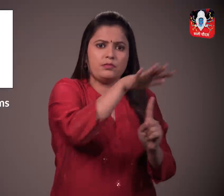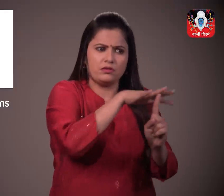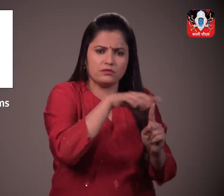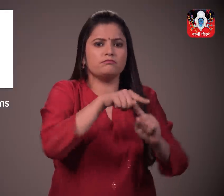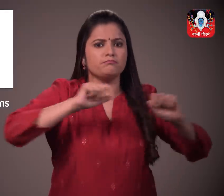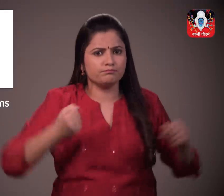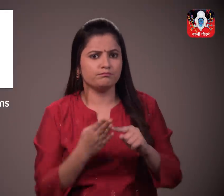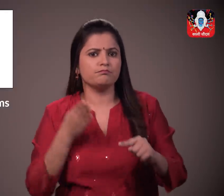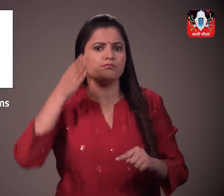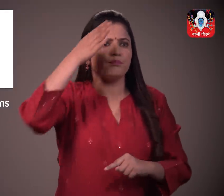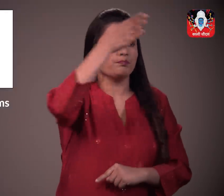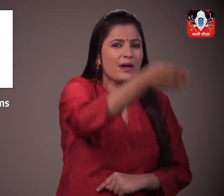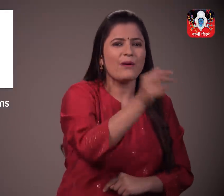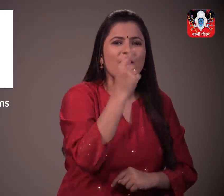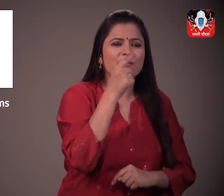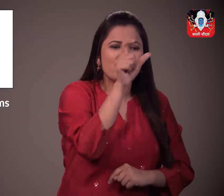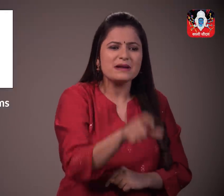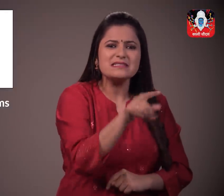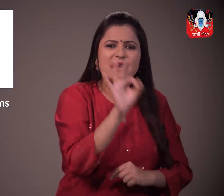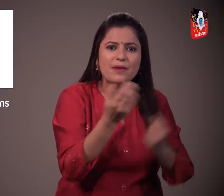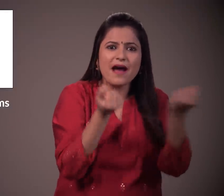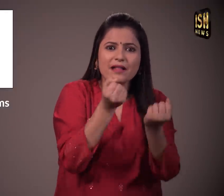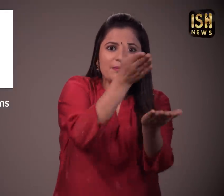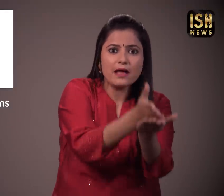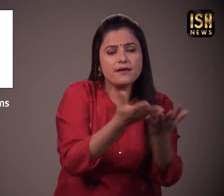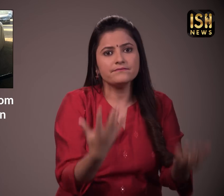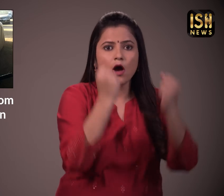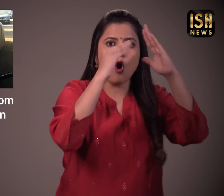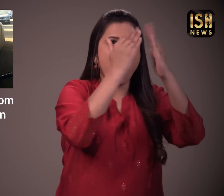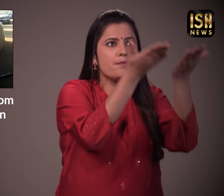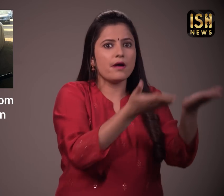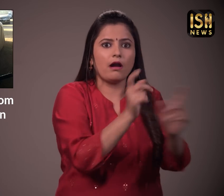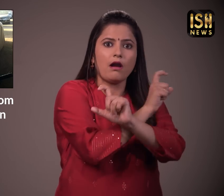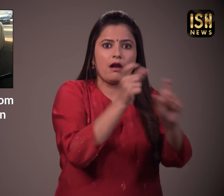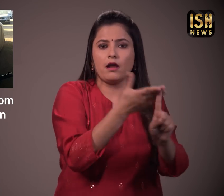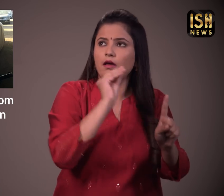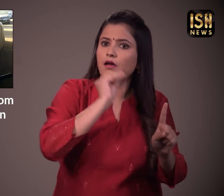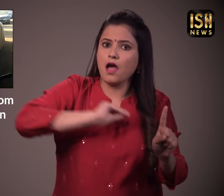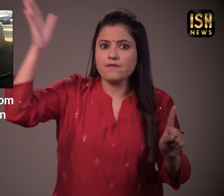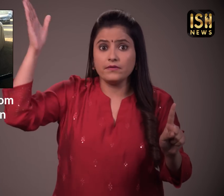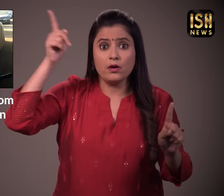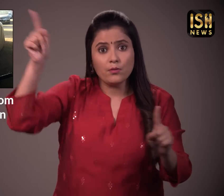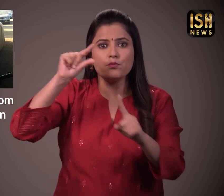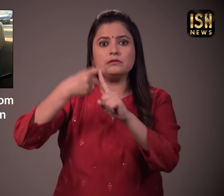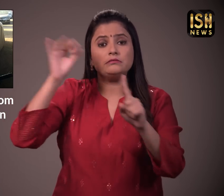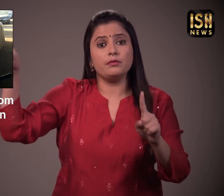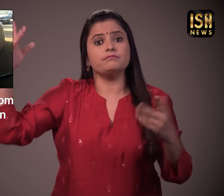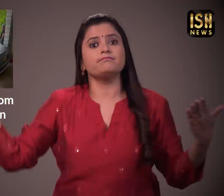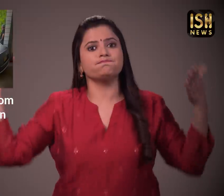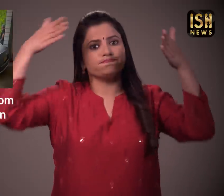जिसने चापे मारी की तो कार वहां मिली चोरी के बारे में जानने के बाद UK National Crime Agency